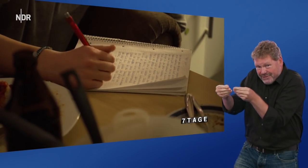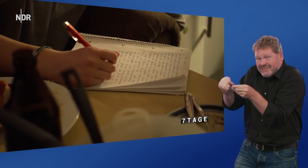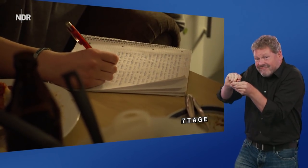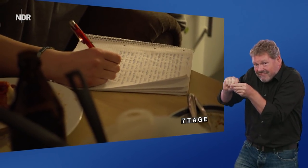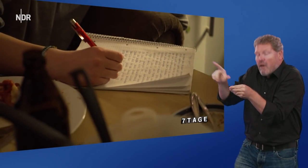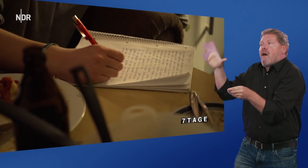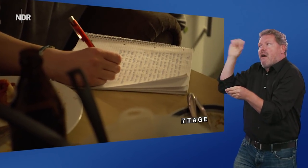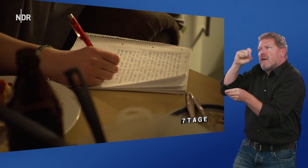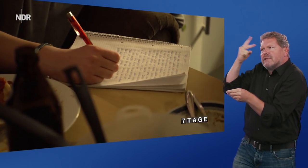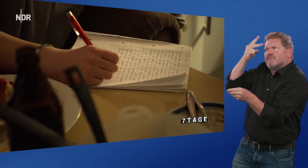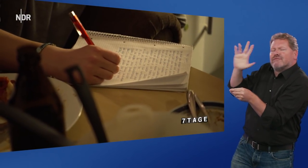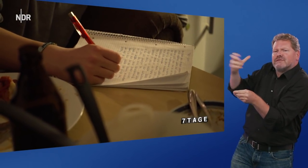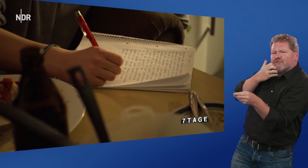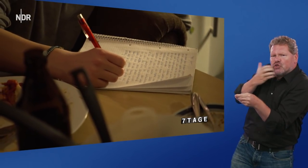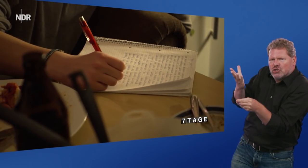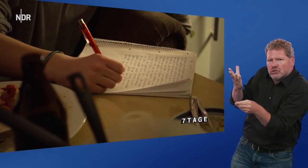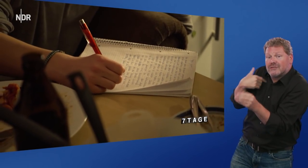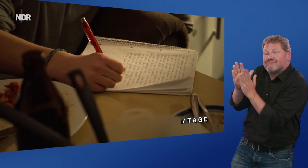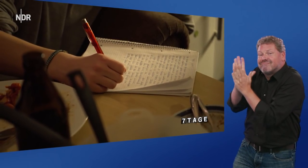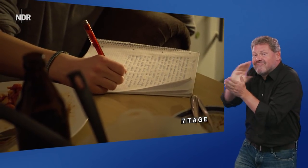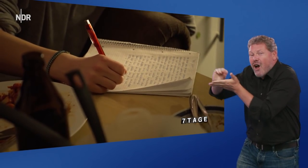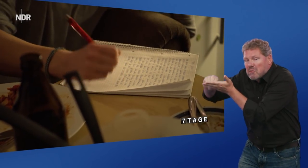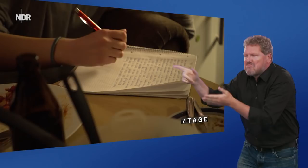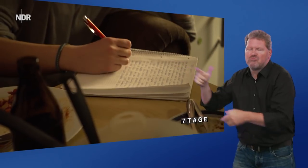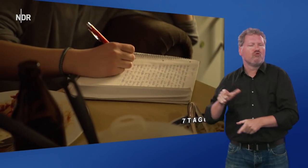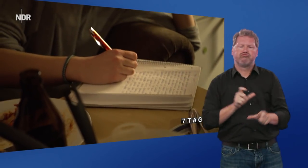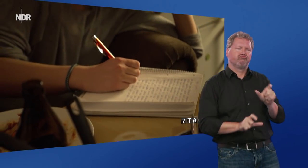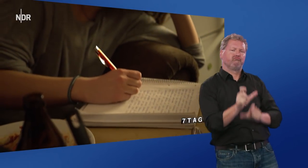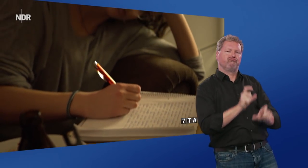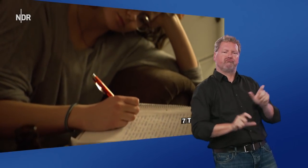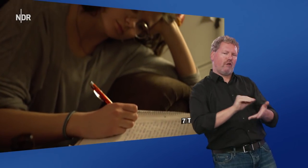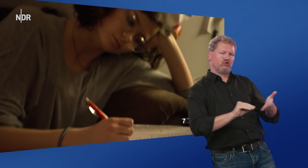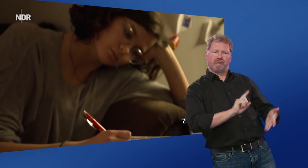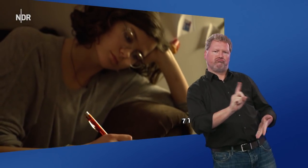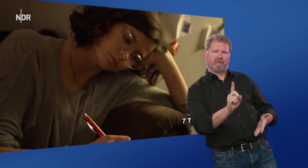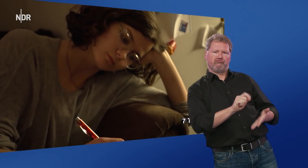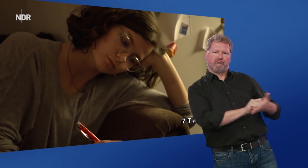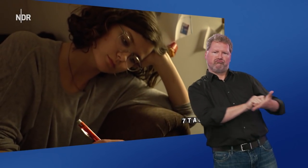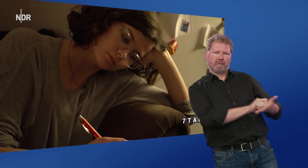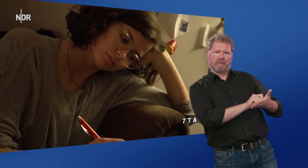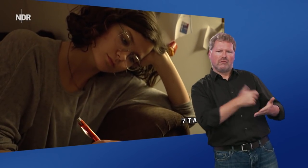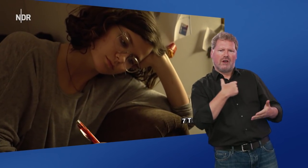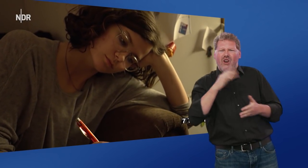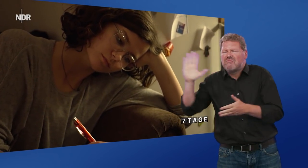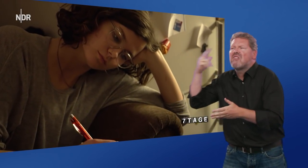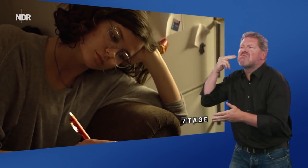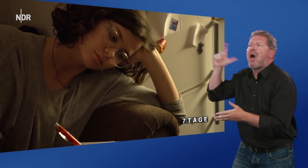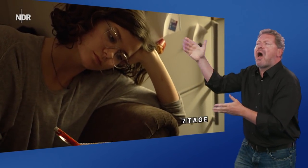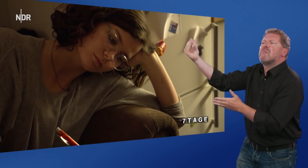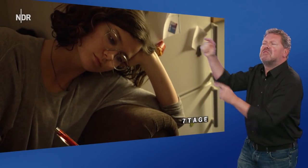verstand ich, was er wollte. Ich bat aufzuschreiben, er hat sich geweigert, etc. Dann sagte ich, das total diskriminierend ist und wollte seinen Namen wissen,